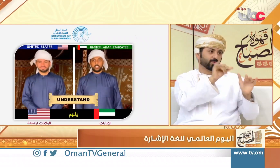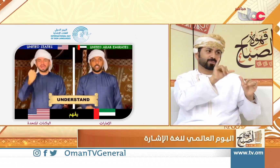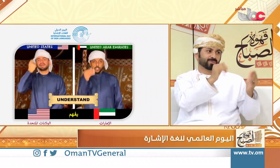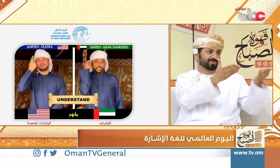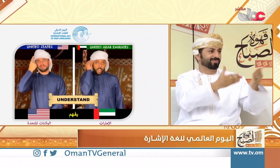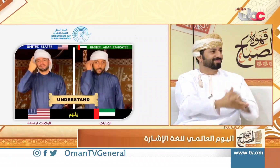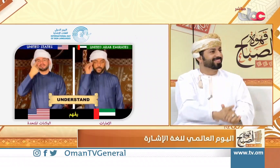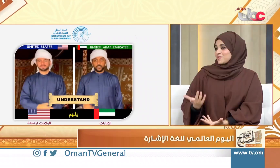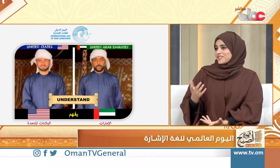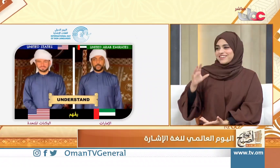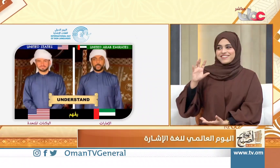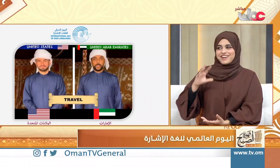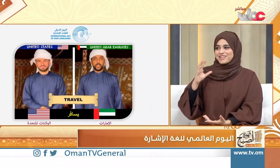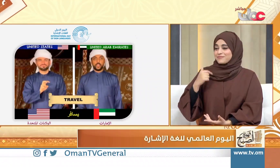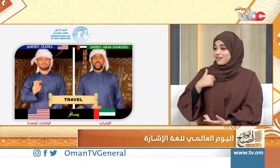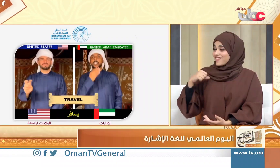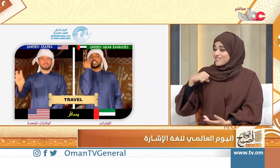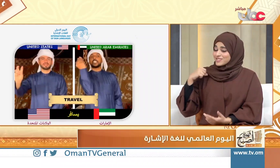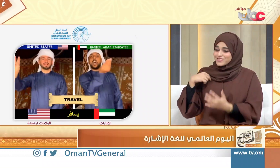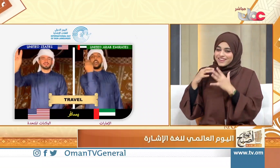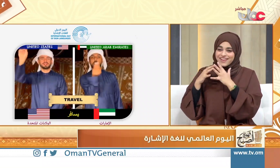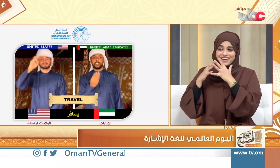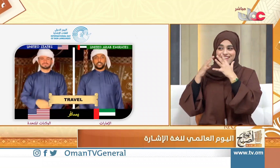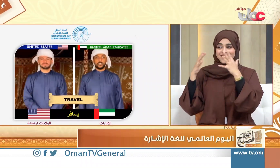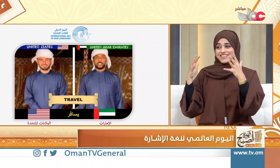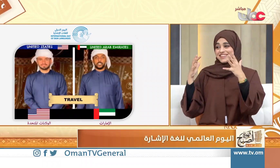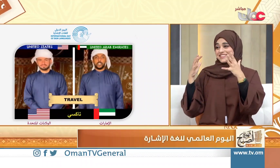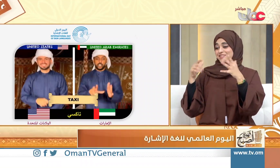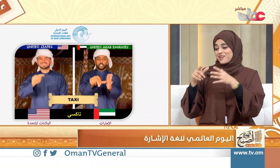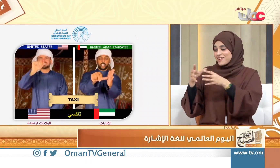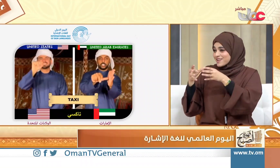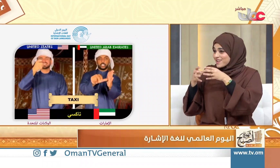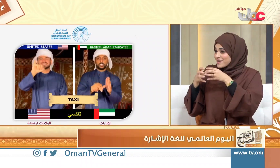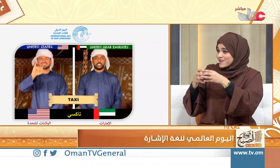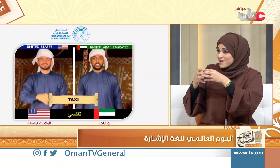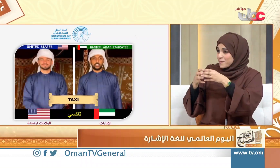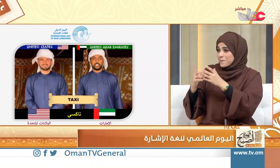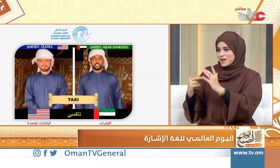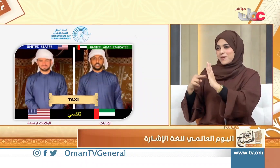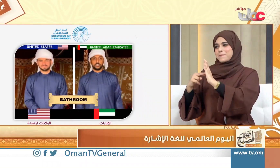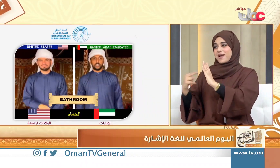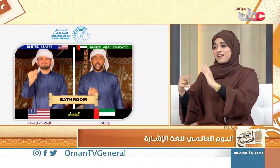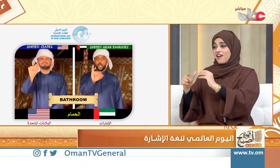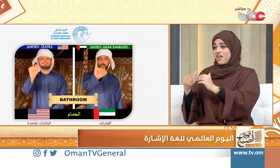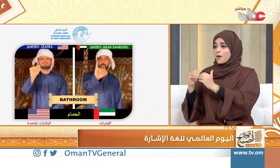المناسبة أيضاً؟ مشاركة الوفد العماني في الاتحاد العالمي للصم وبالأخص في